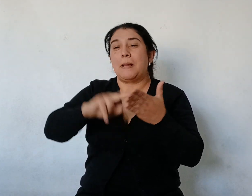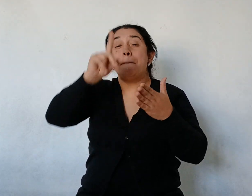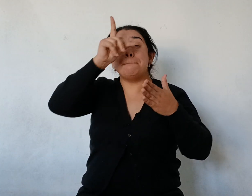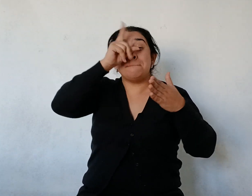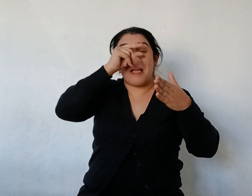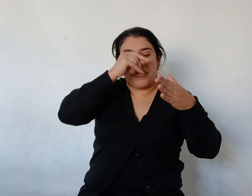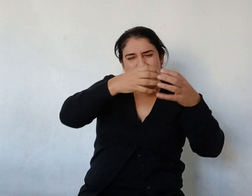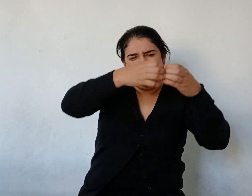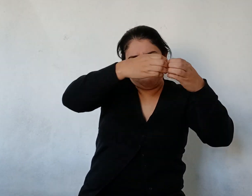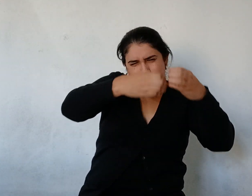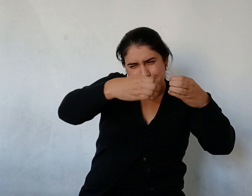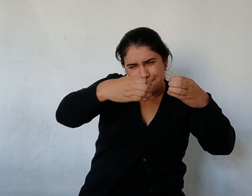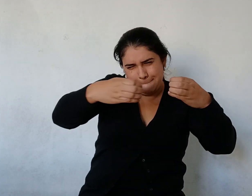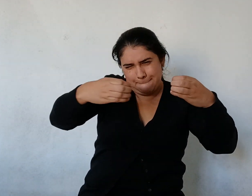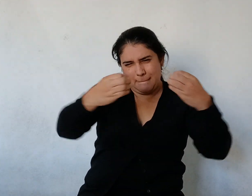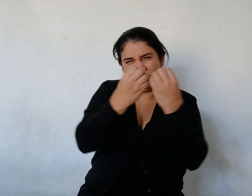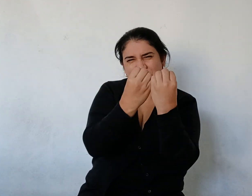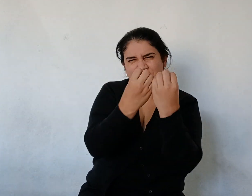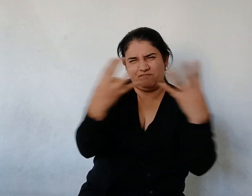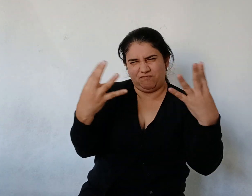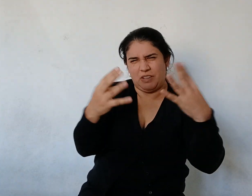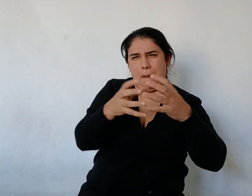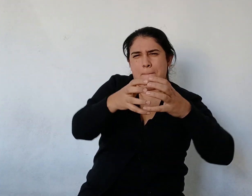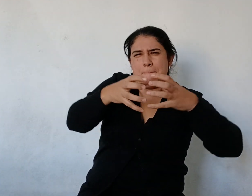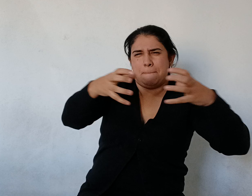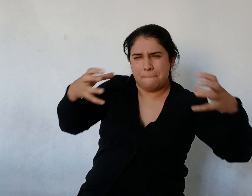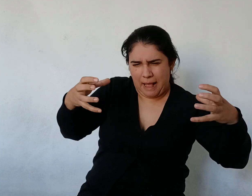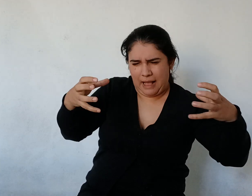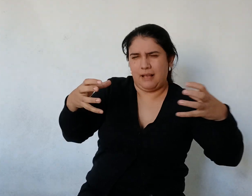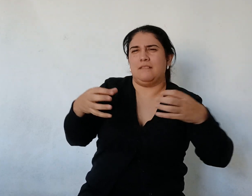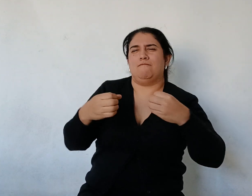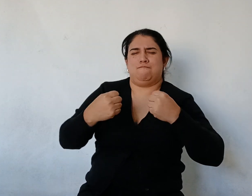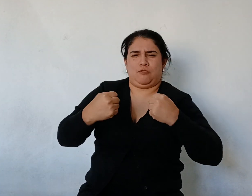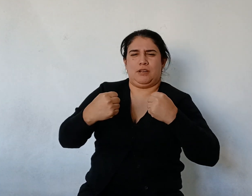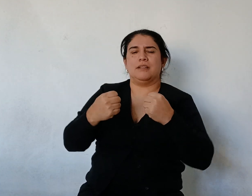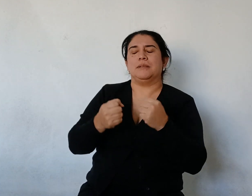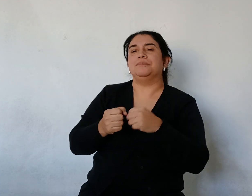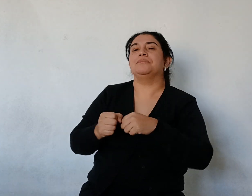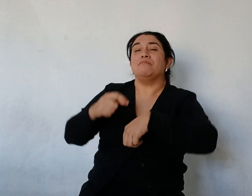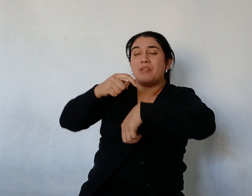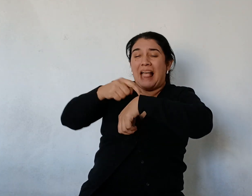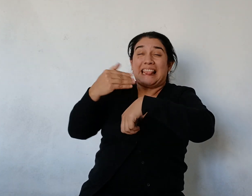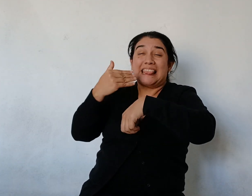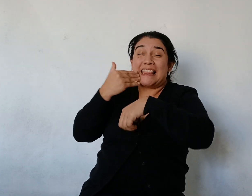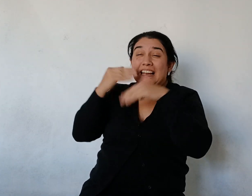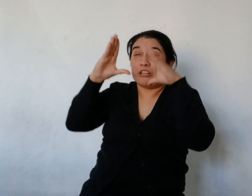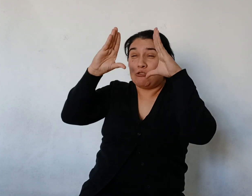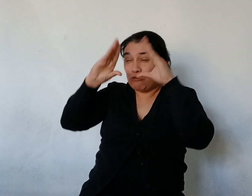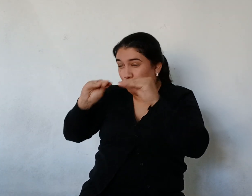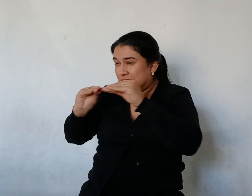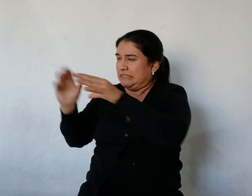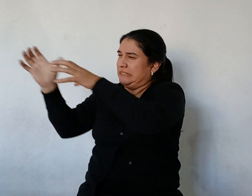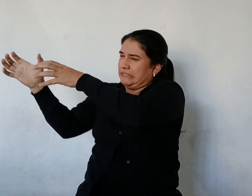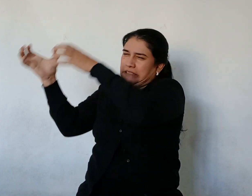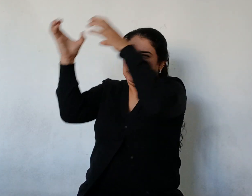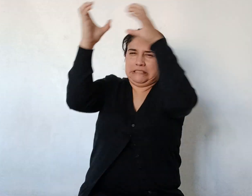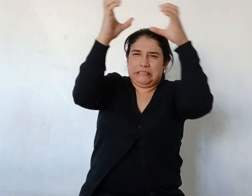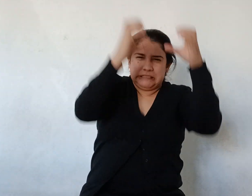esa misma tarde Y esa noche misma Hicieron otro dique Con troncos inmensos Y después se acostaron a dormir